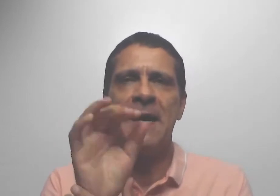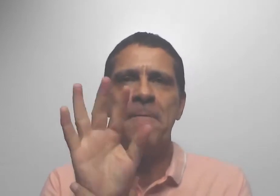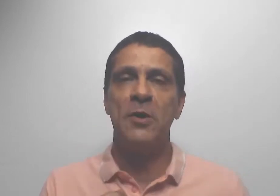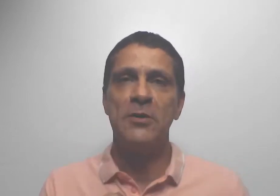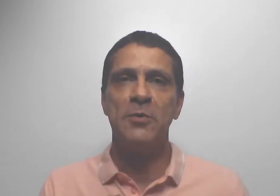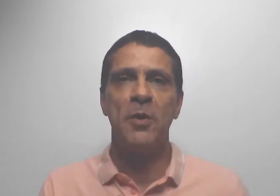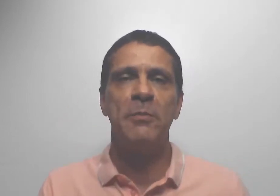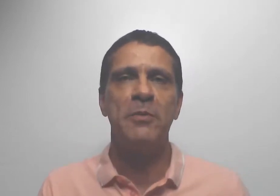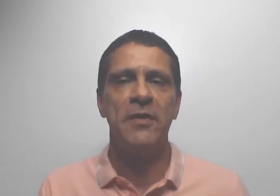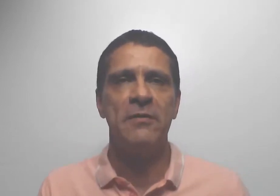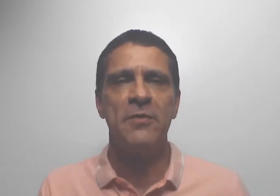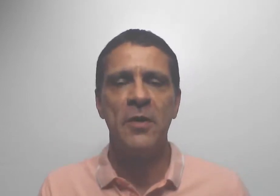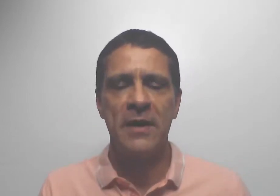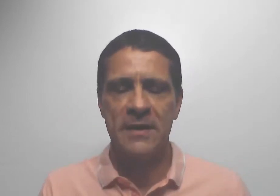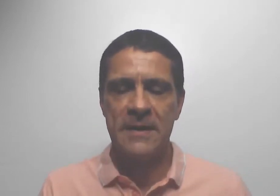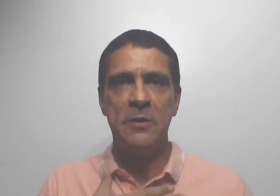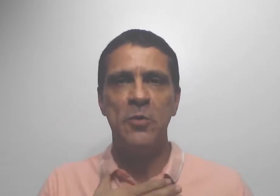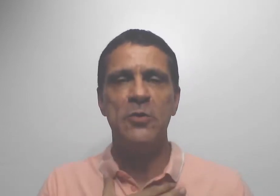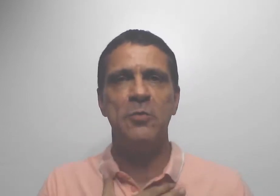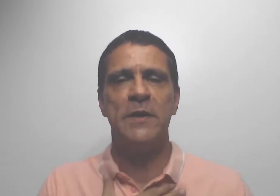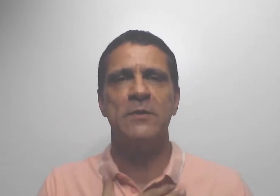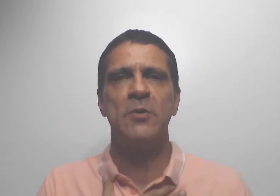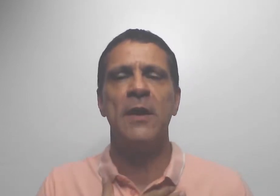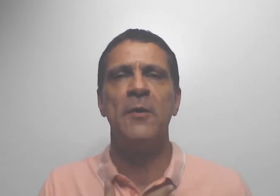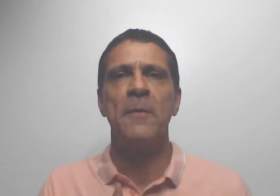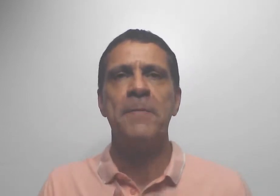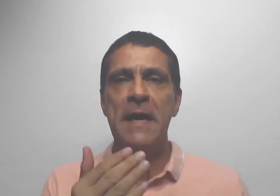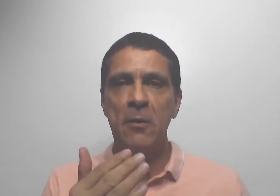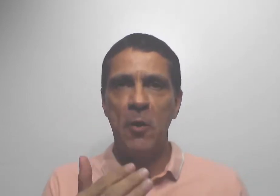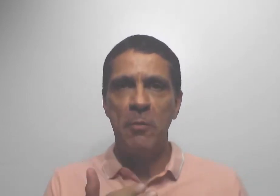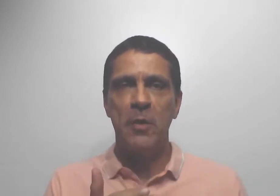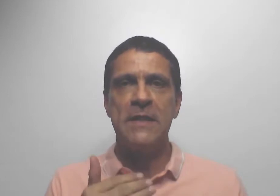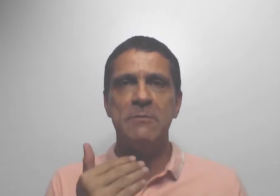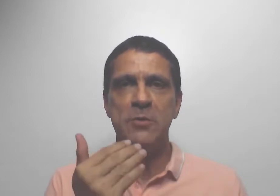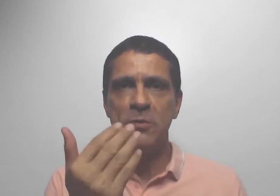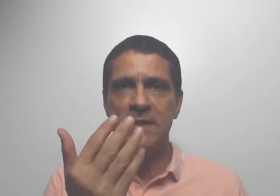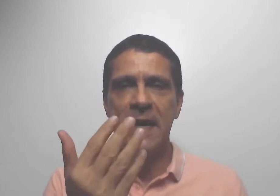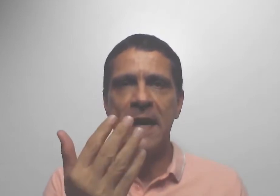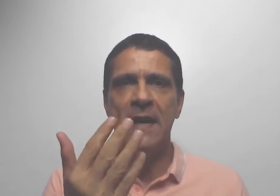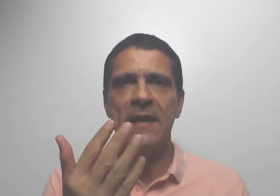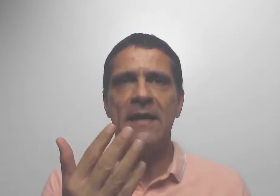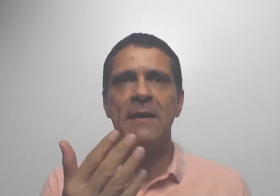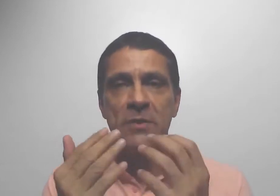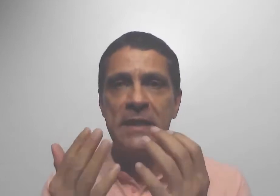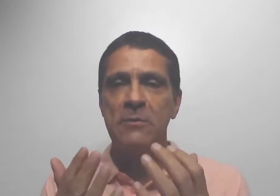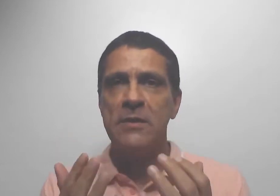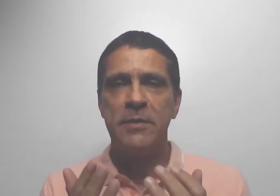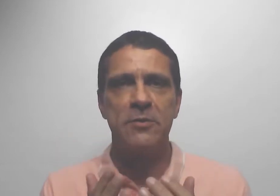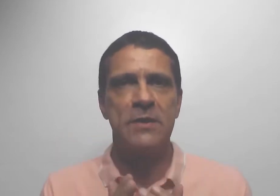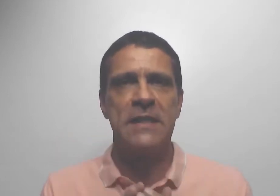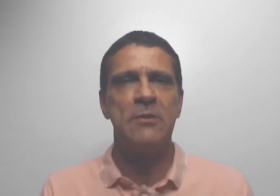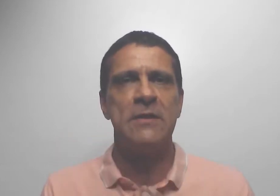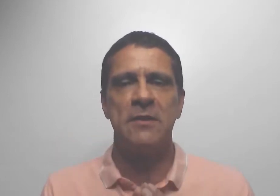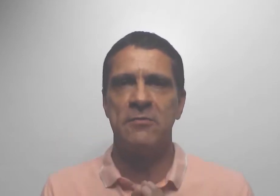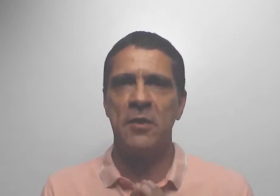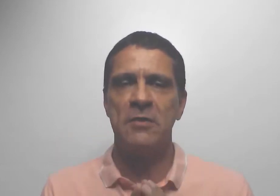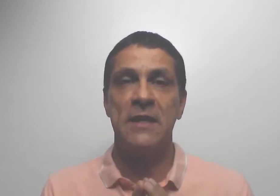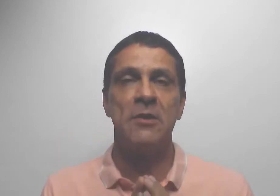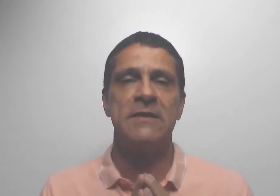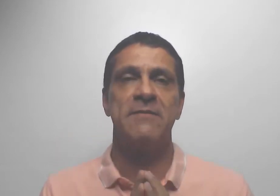nosso próprio favor, em uso pessoal, bem como podemos usar ajudando as pessoas à nossa volta, a